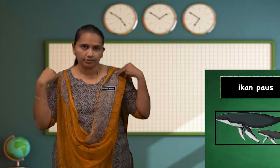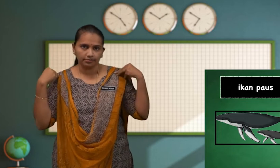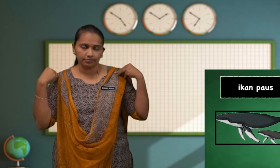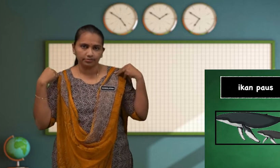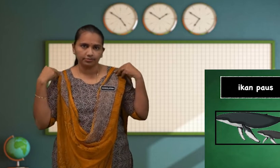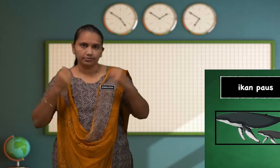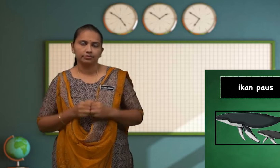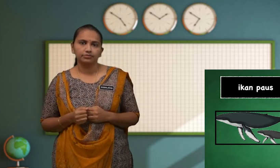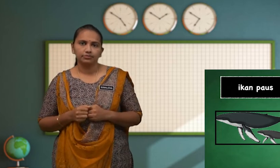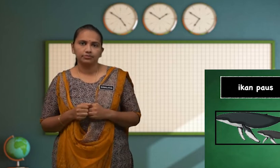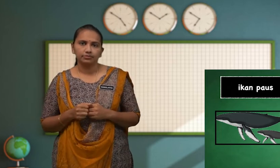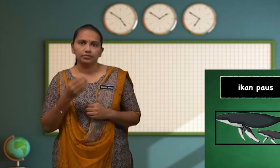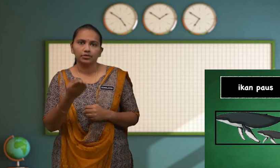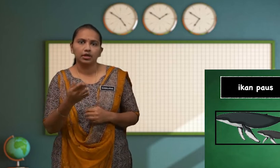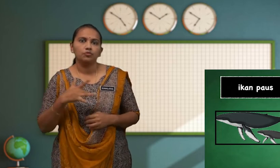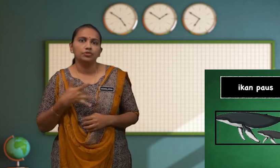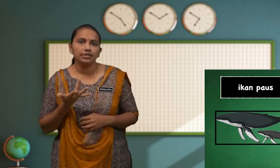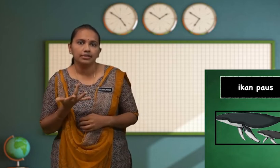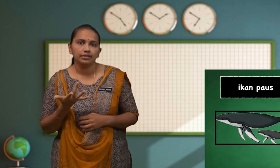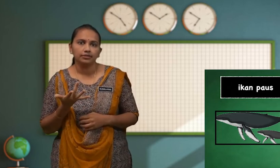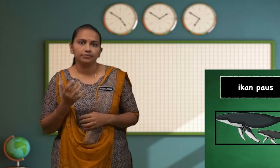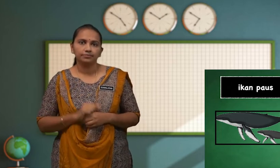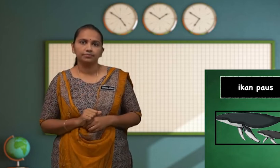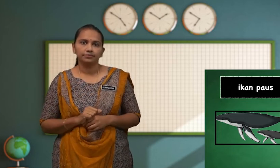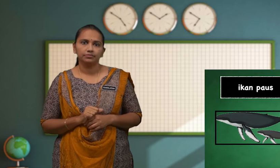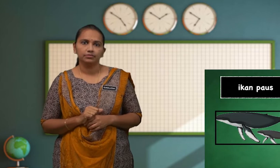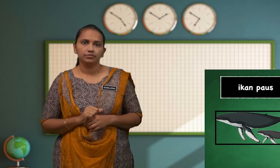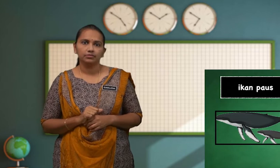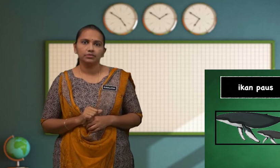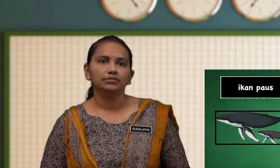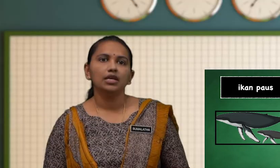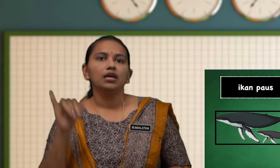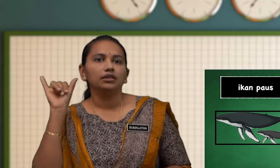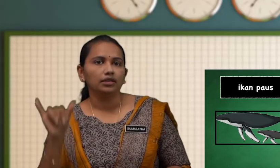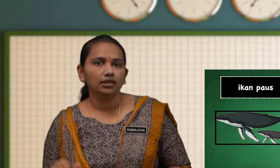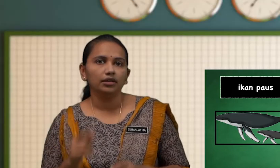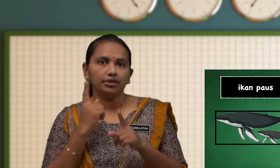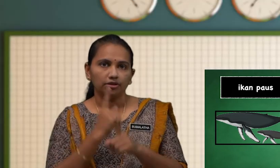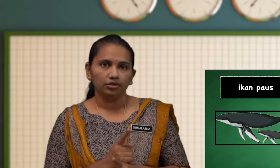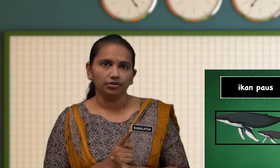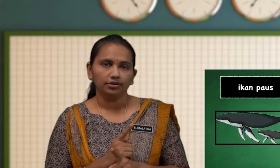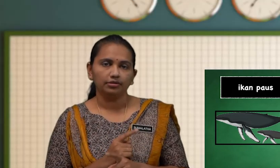Kamu Rasa Ya Betul